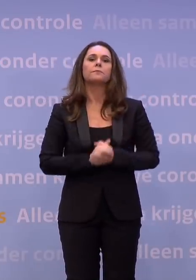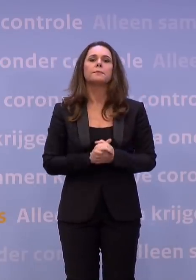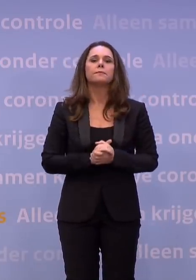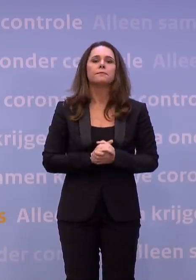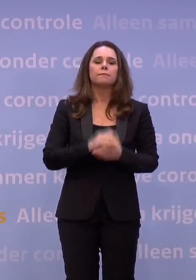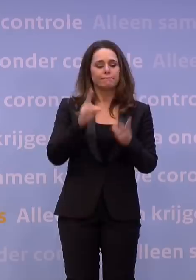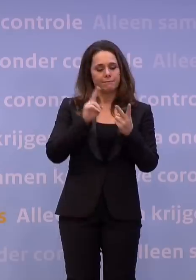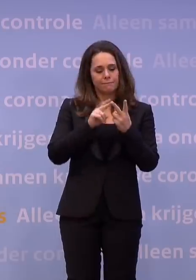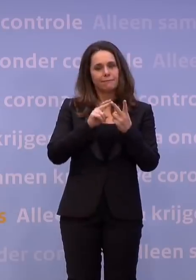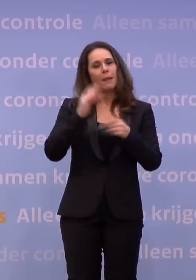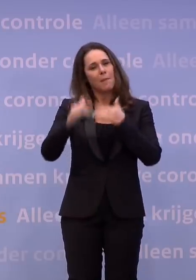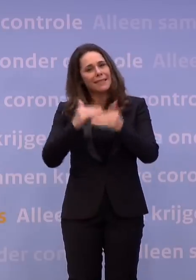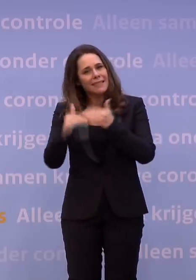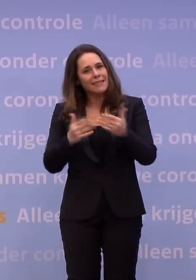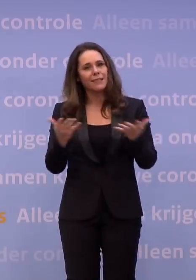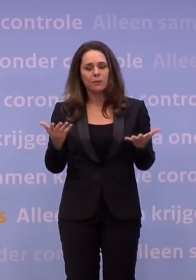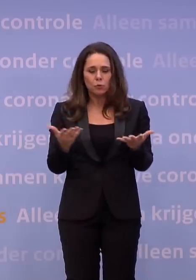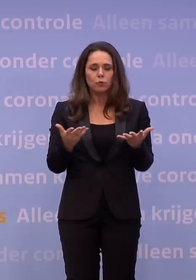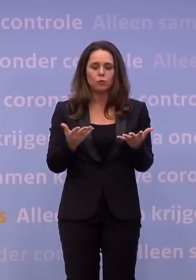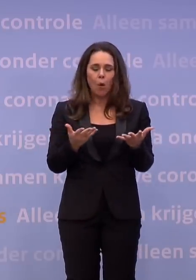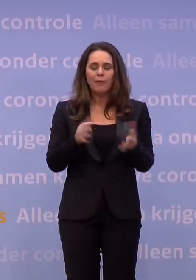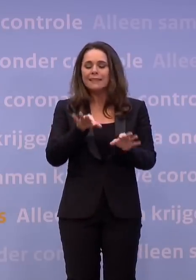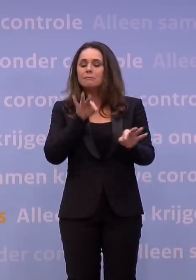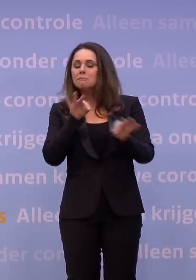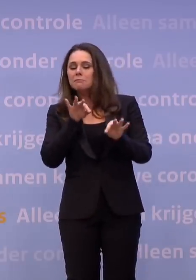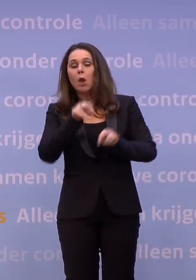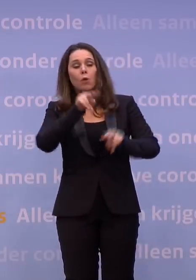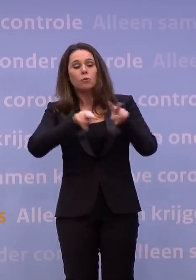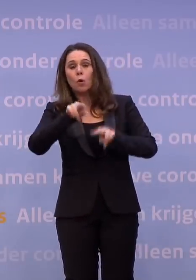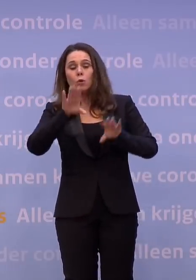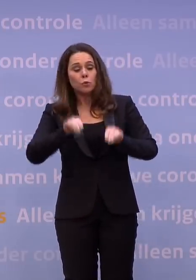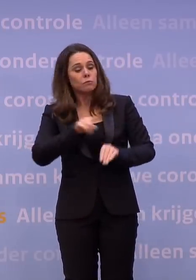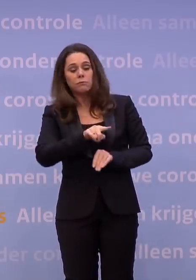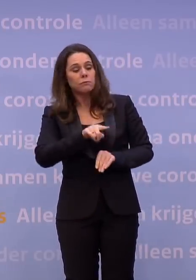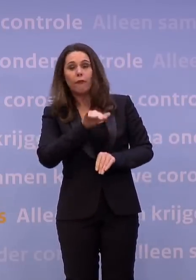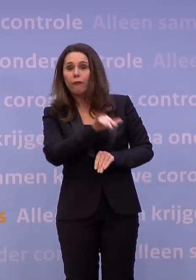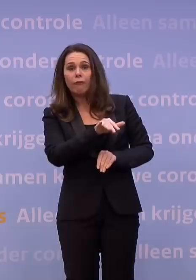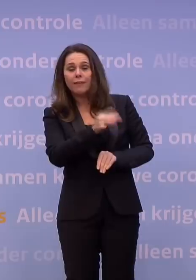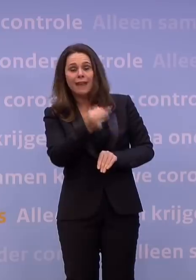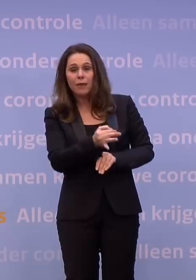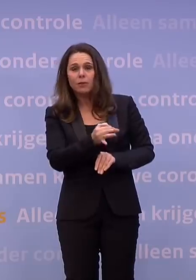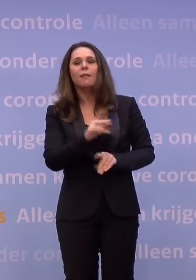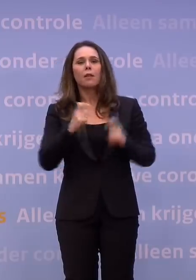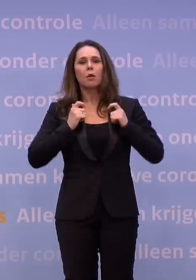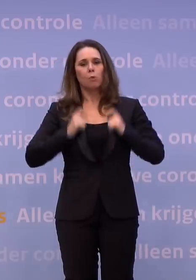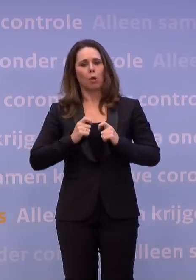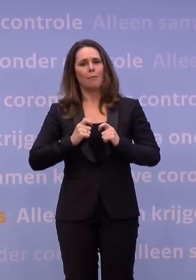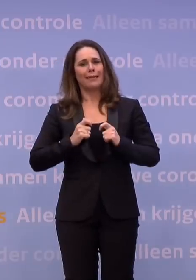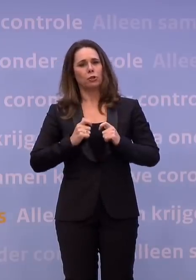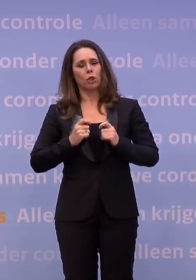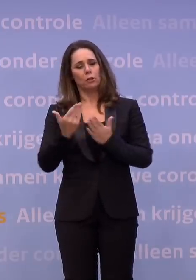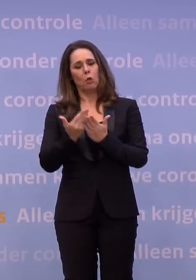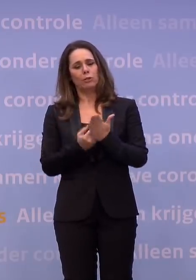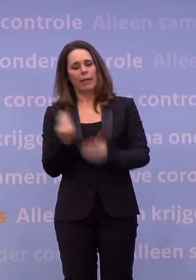die registratie aanleiding is om een steekproefsgewijze controle te doen. En als je dan niet thuis bent, wordt er door je burgemeester een beschikking opgelegd die dan